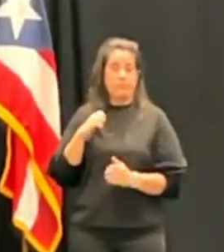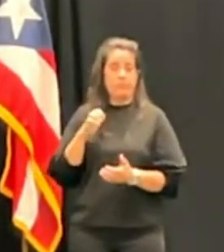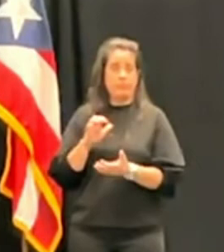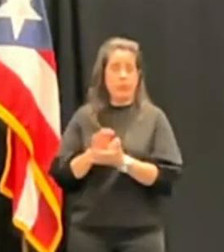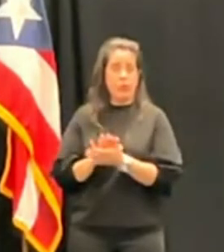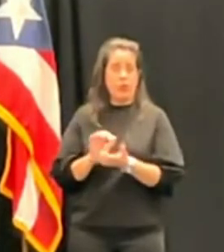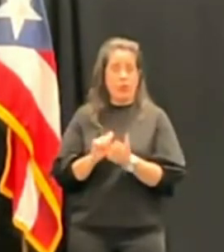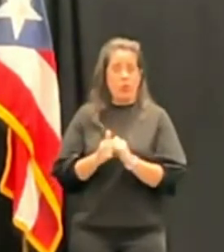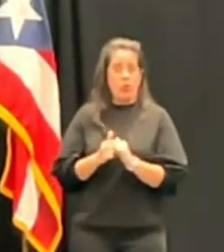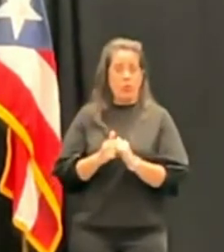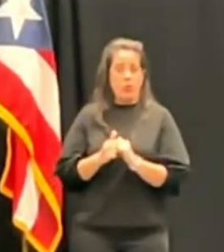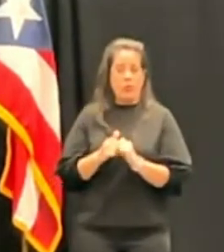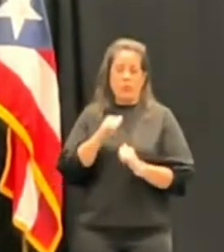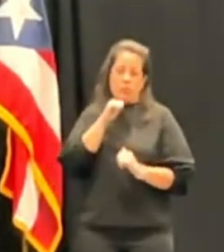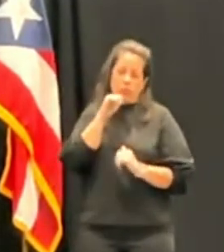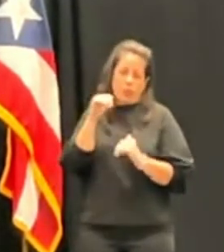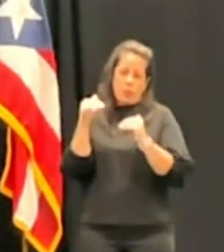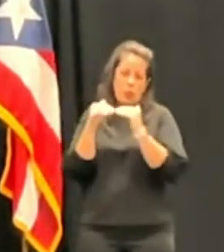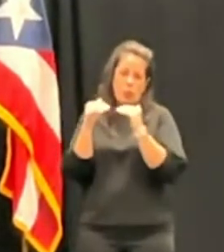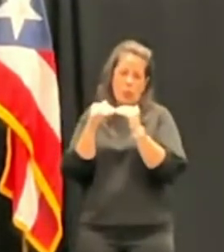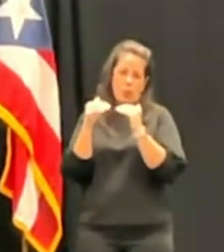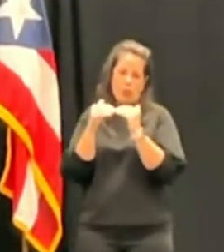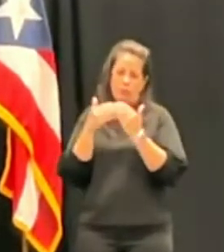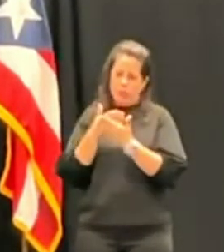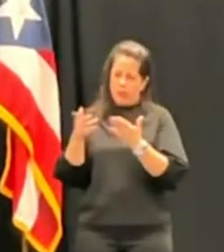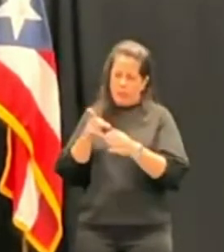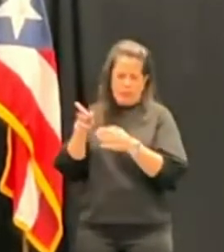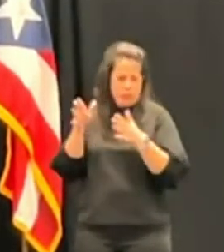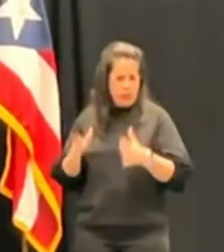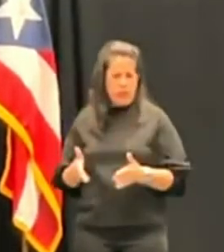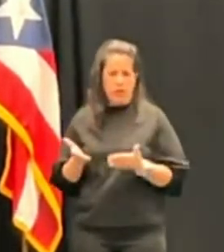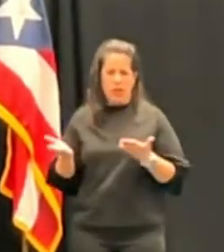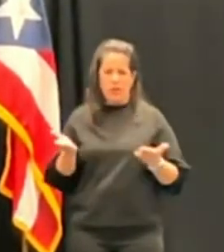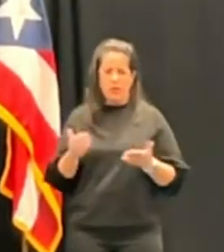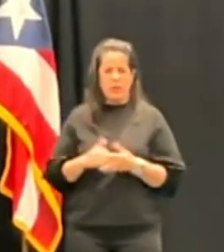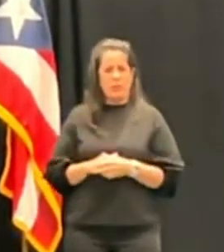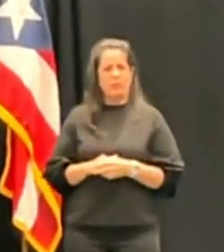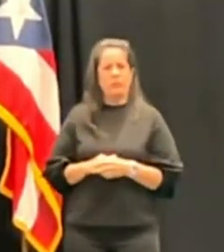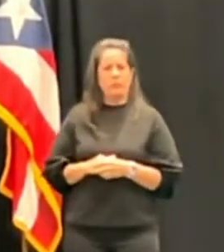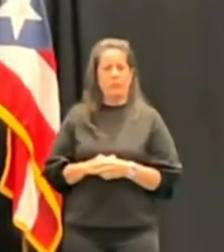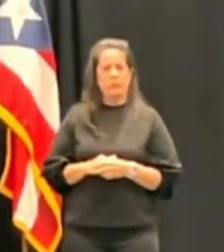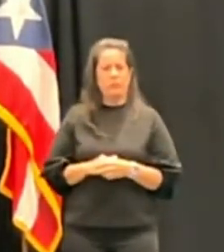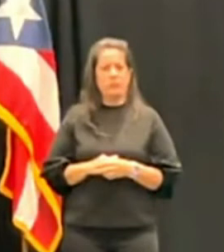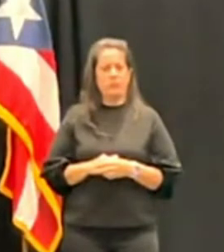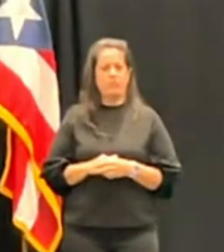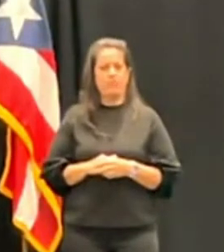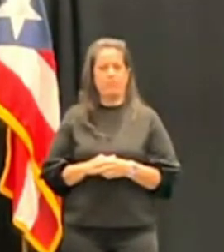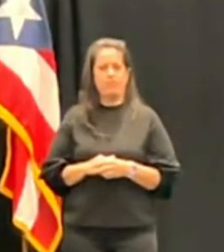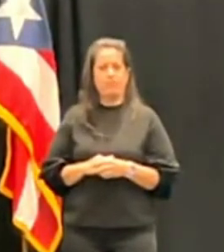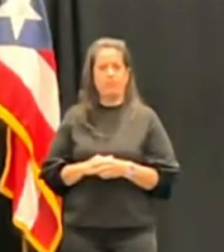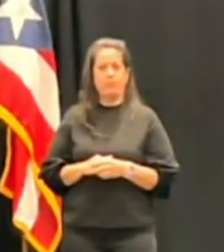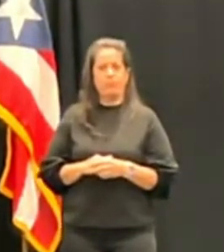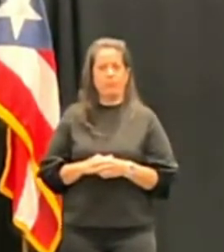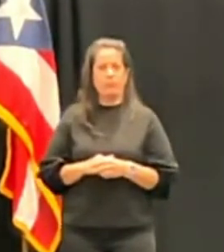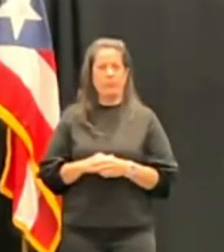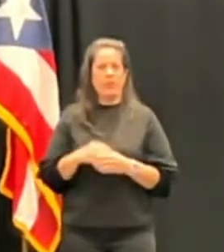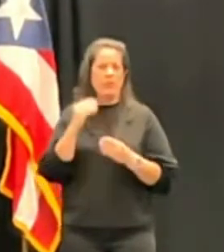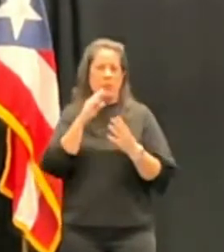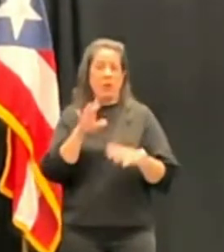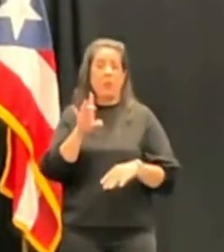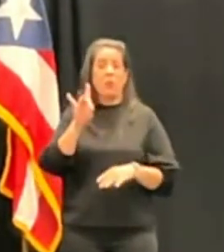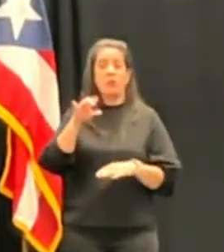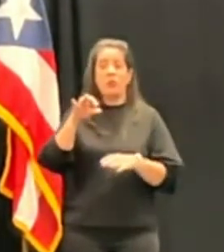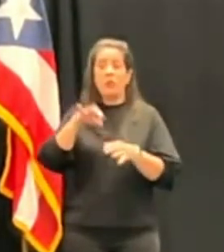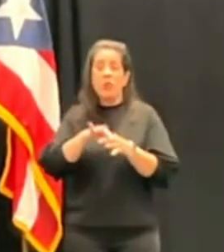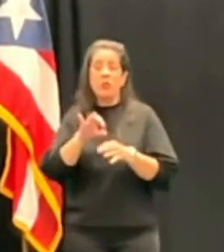altamente injusto con estos profesionales que se trascienda que si hay ocho votos, si hay diez